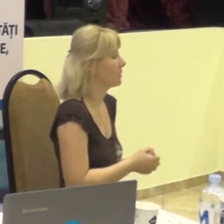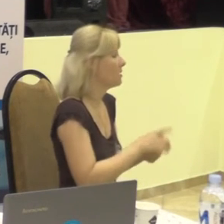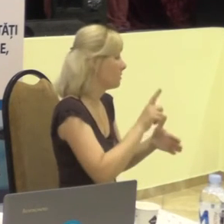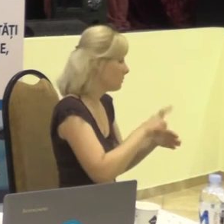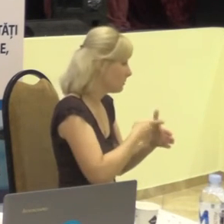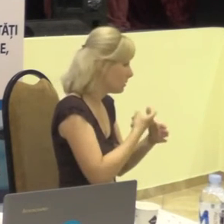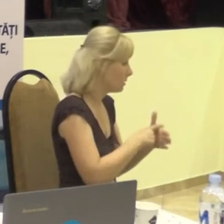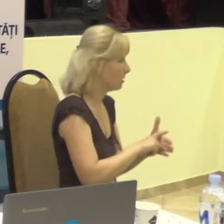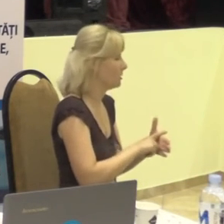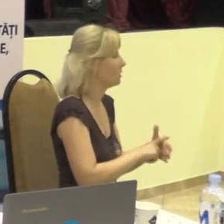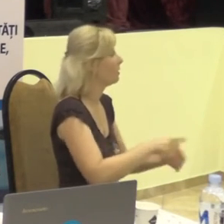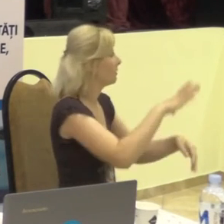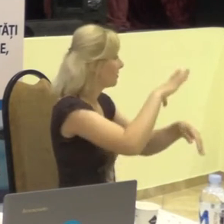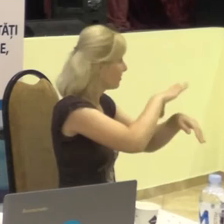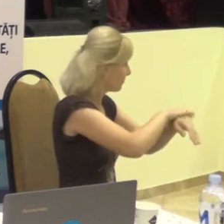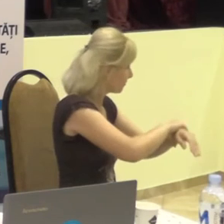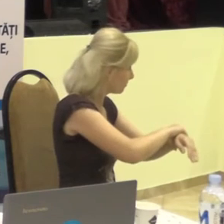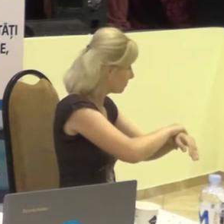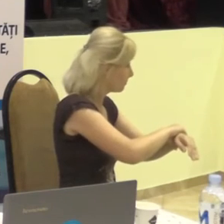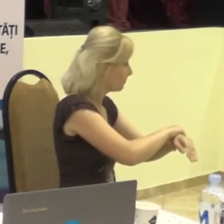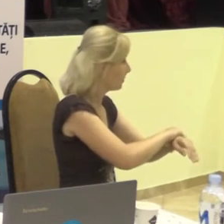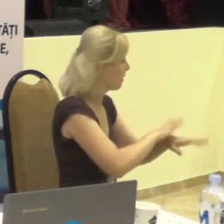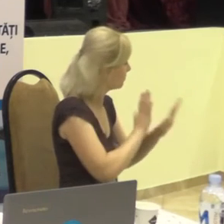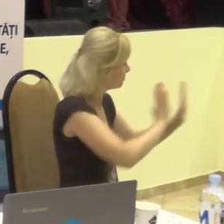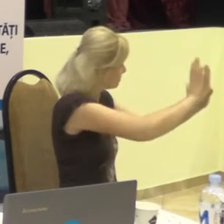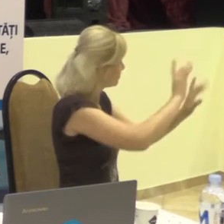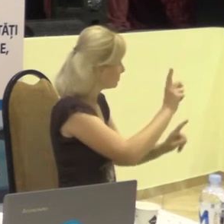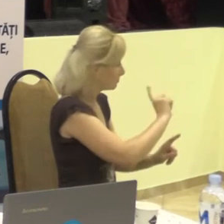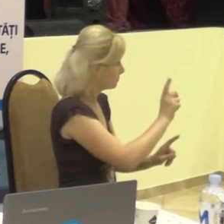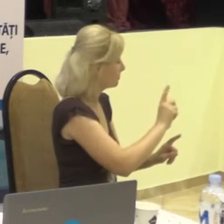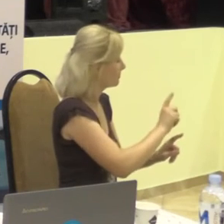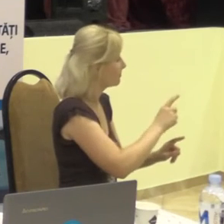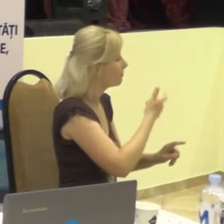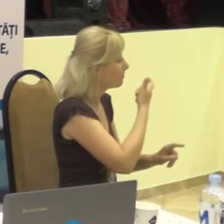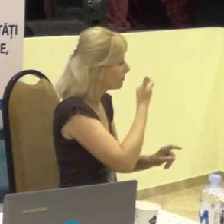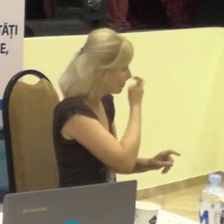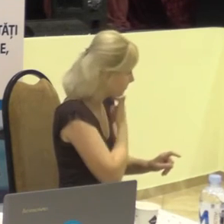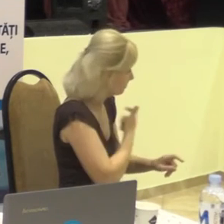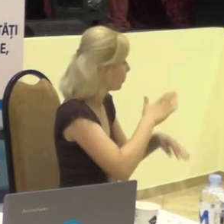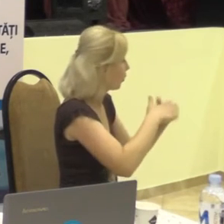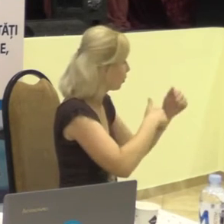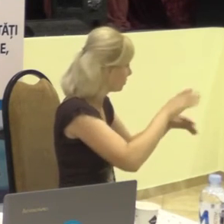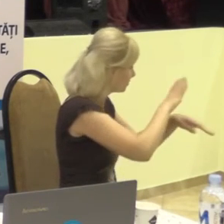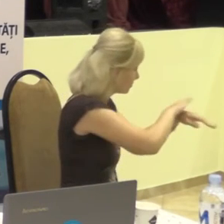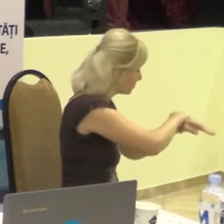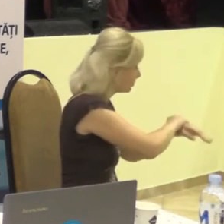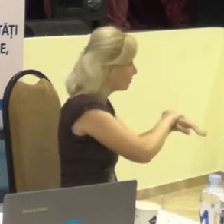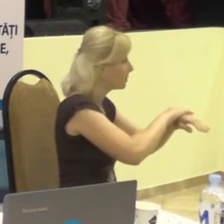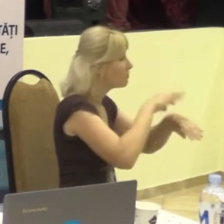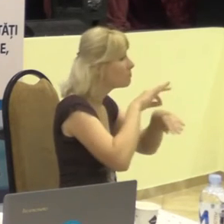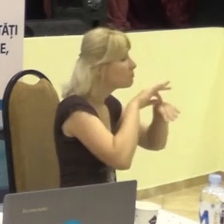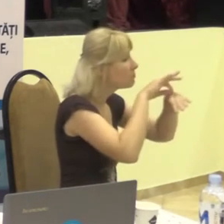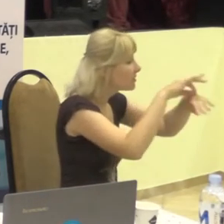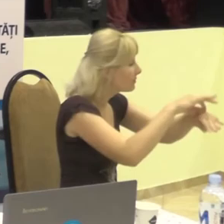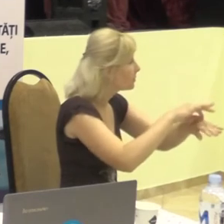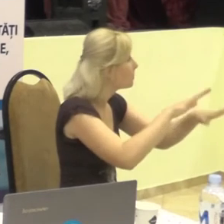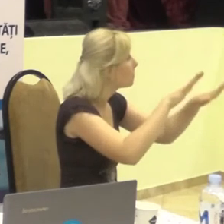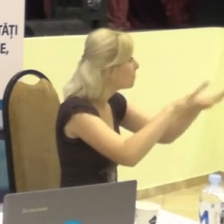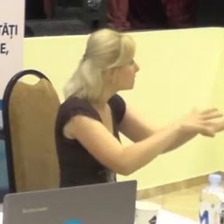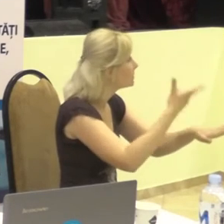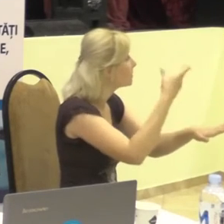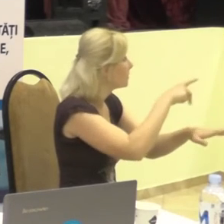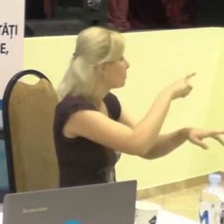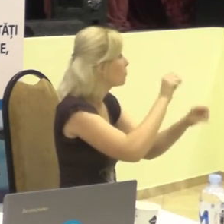Ori apucați-l de mână, nu îl izbiți, dar apucați-l de mână și conduceți-l acolo unde el